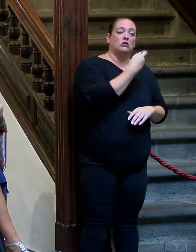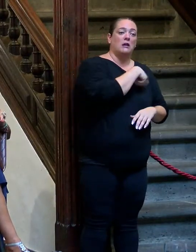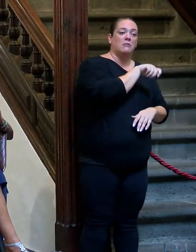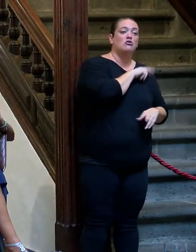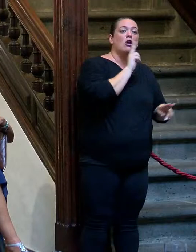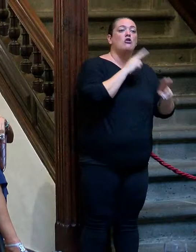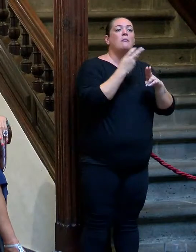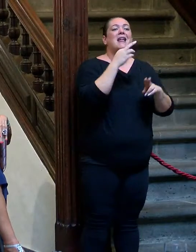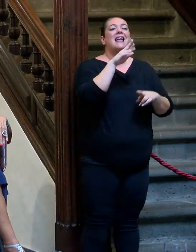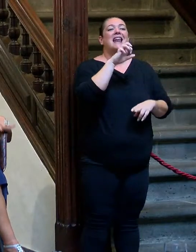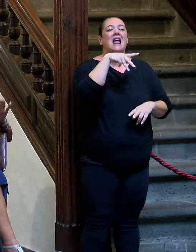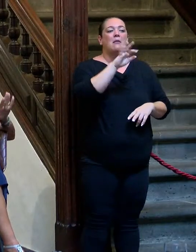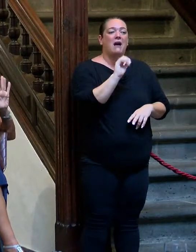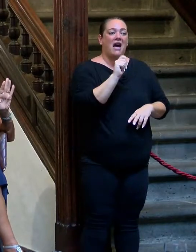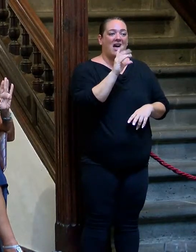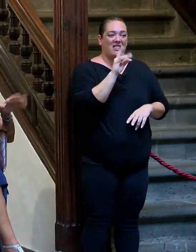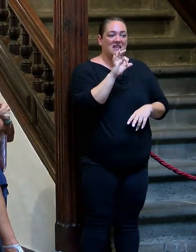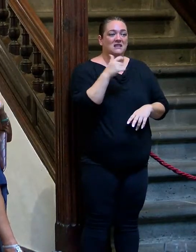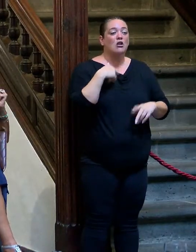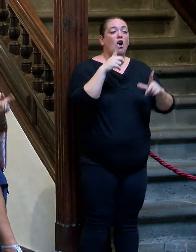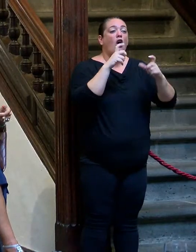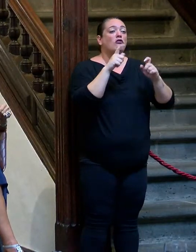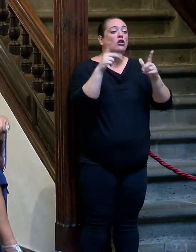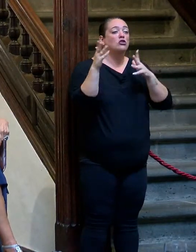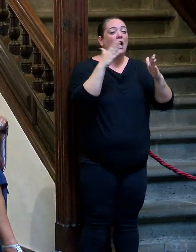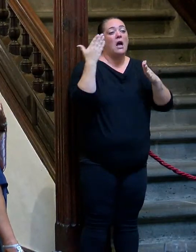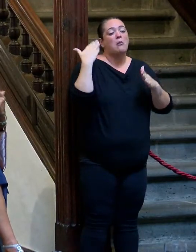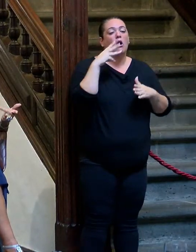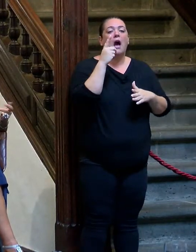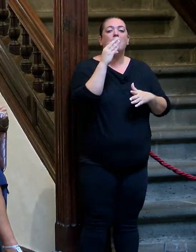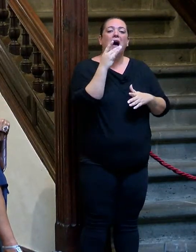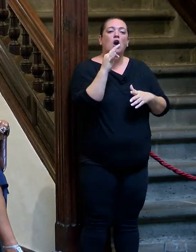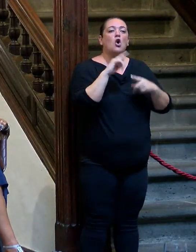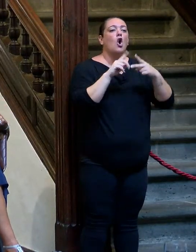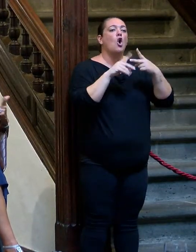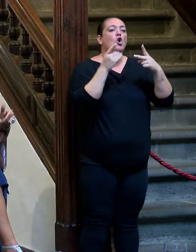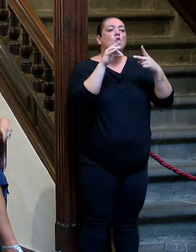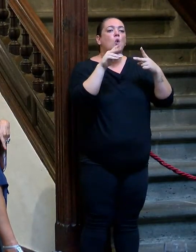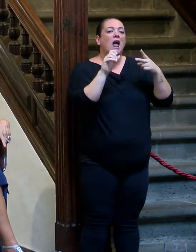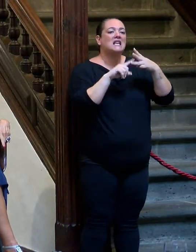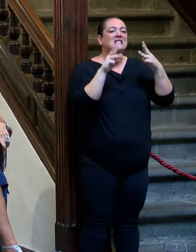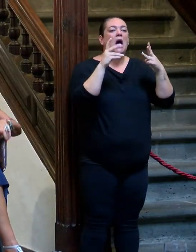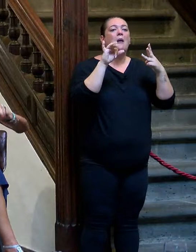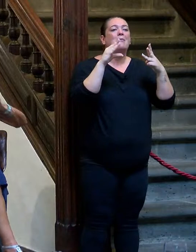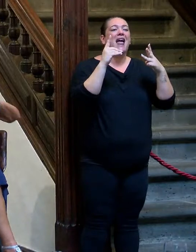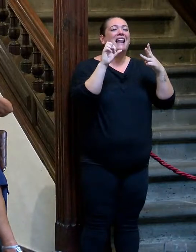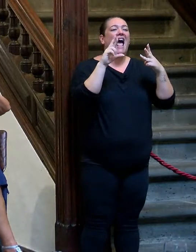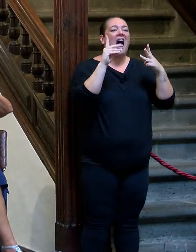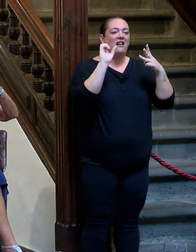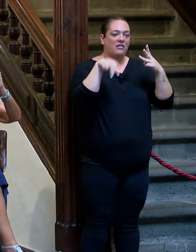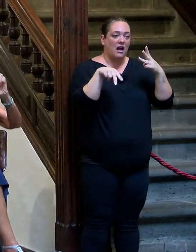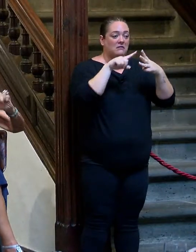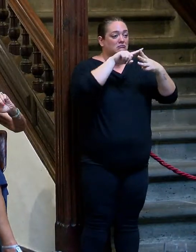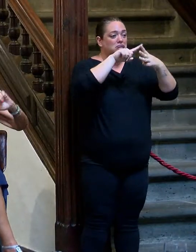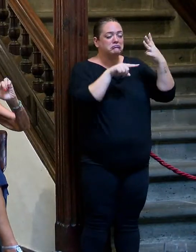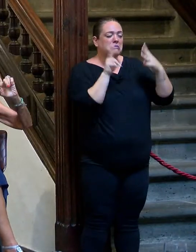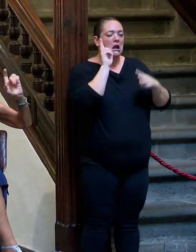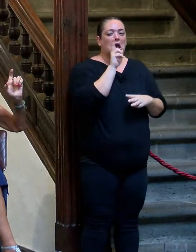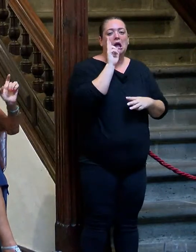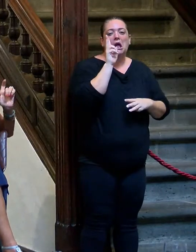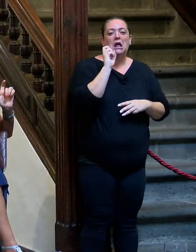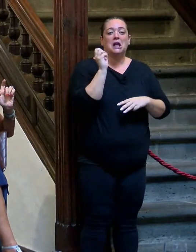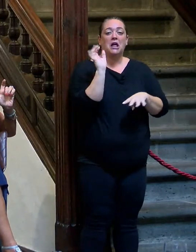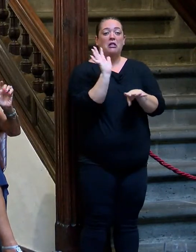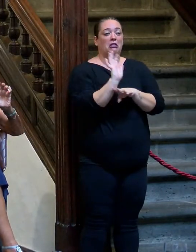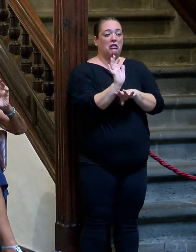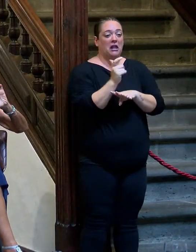Cremades. Y veía, de repente, fotos de esa época de Paco Rabanne, o de Courage, o de Pierre Cardin. Y toda esa cosa, unida al cine